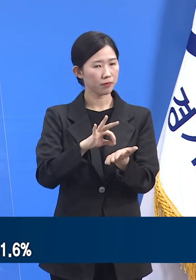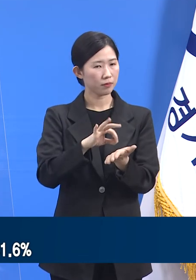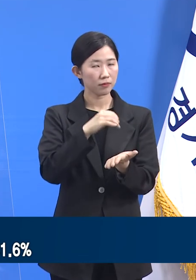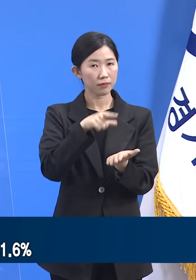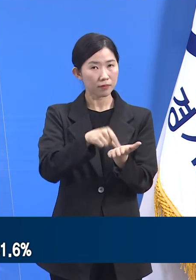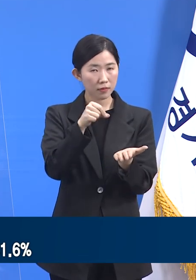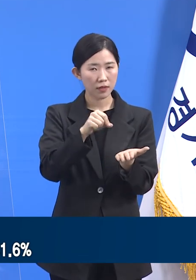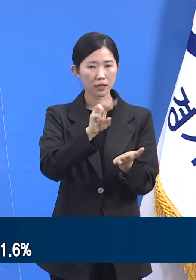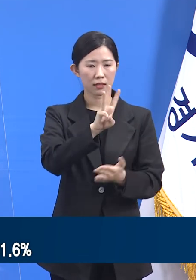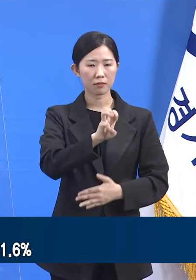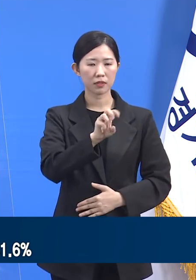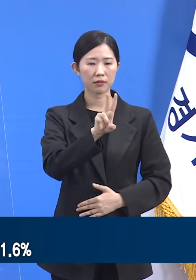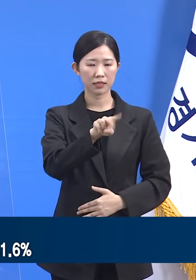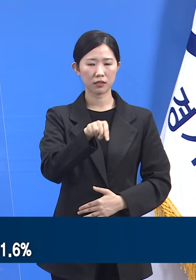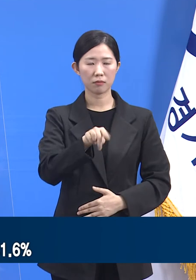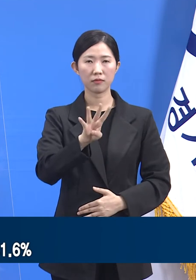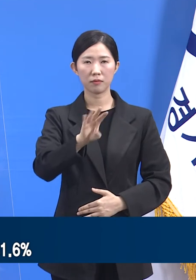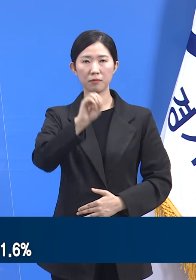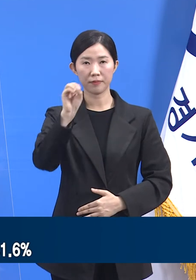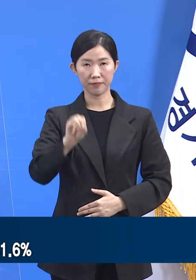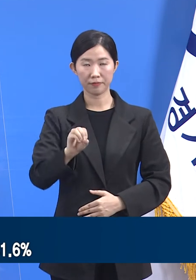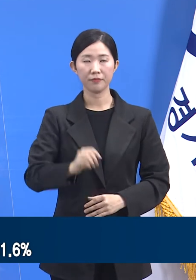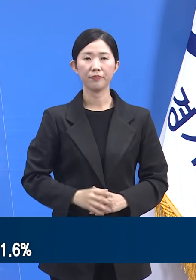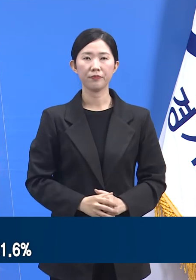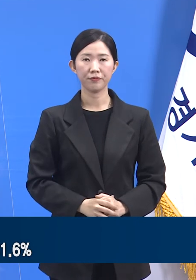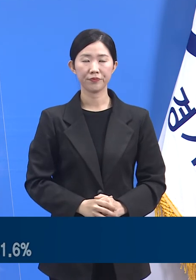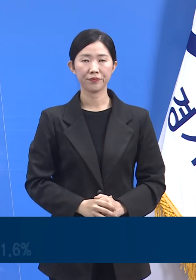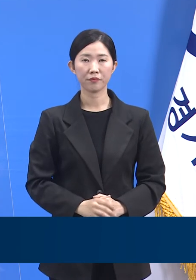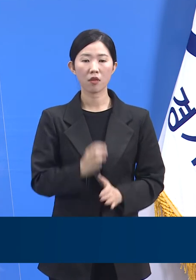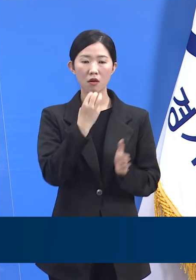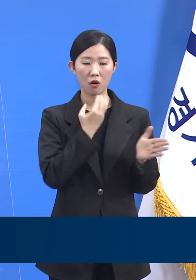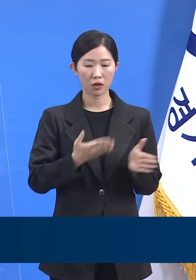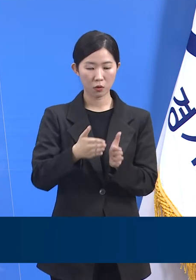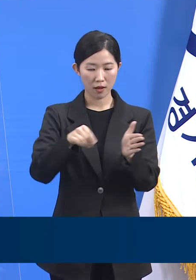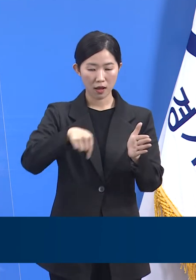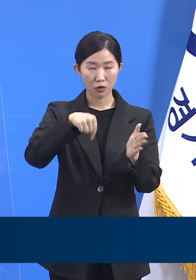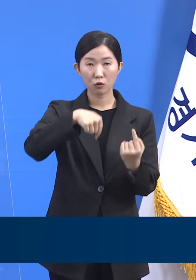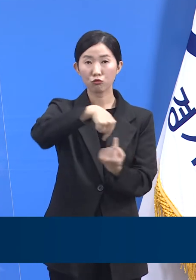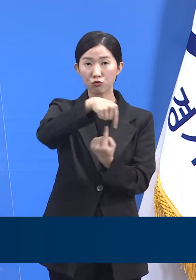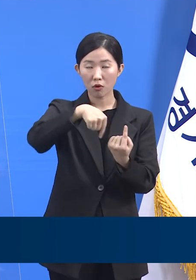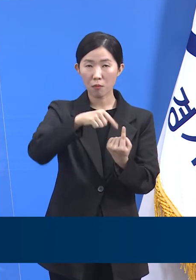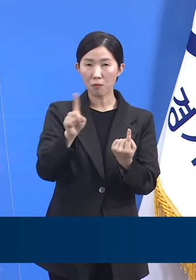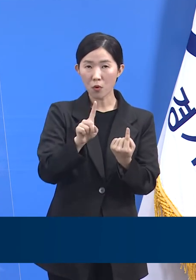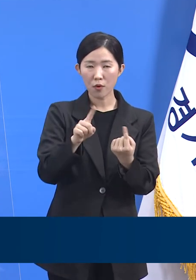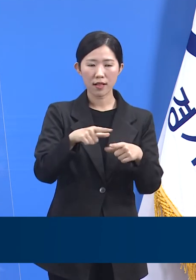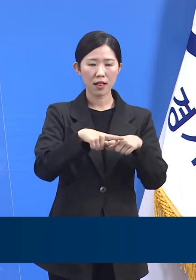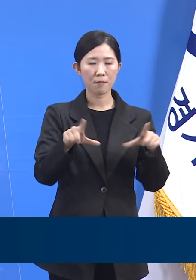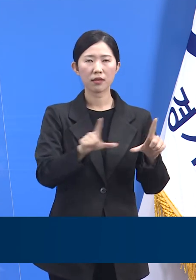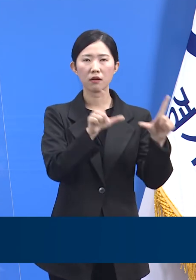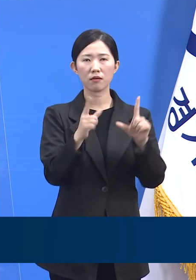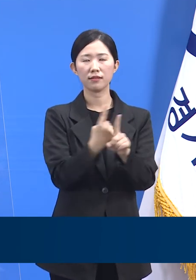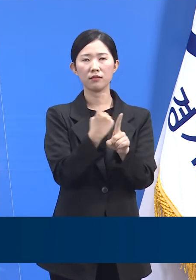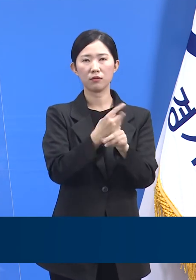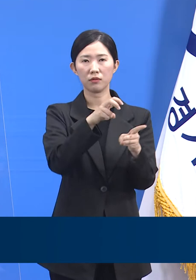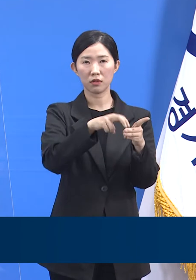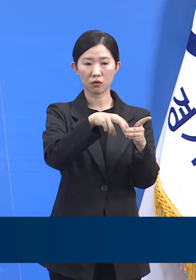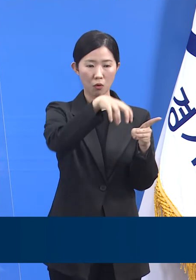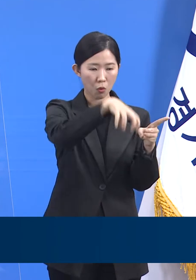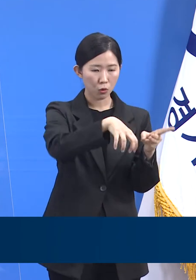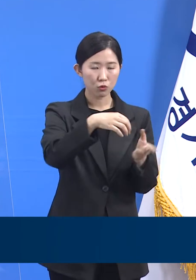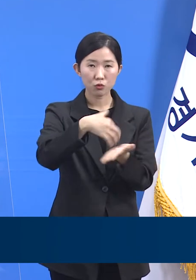32.4%입니다. 도가 운영하는 총 7개의 일반생활치료센터에는